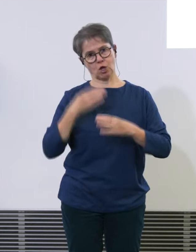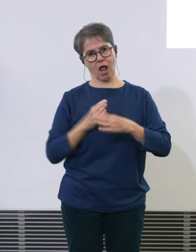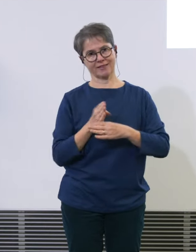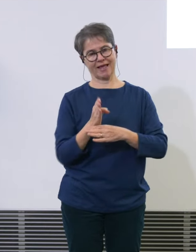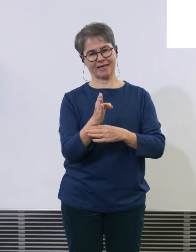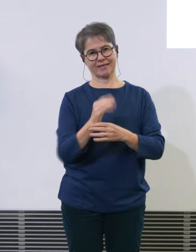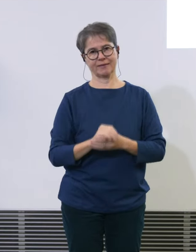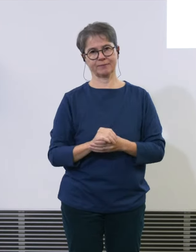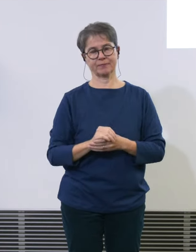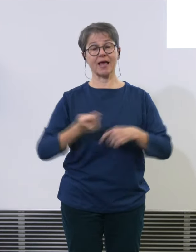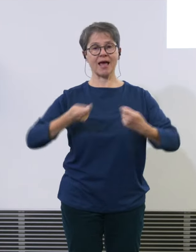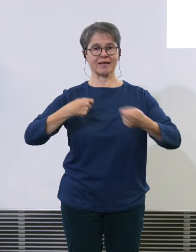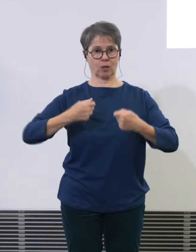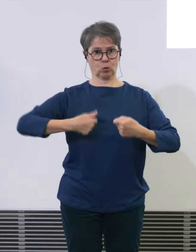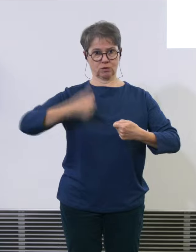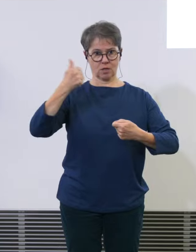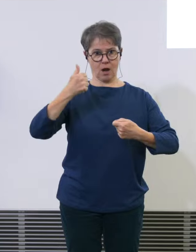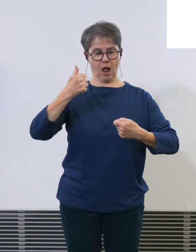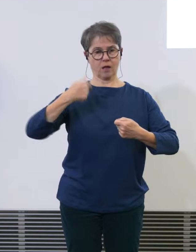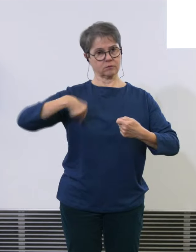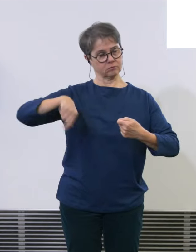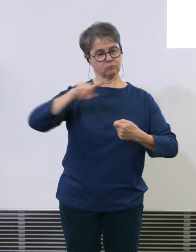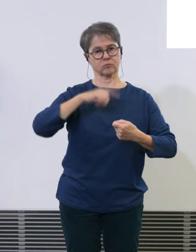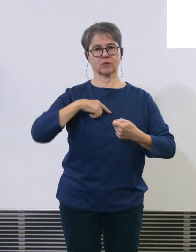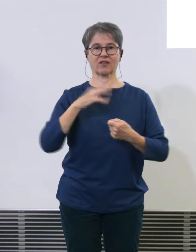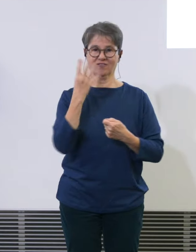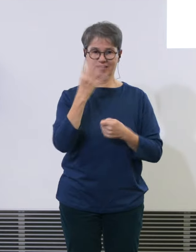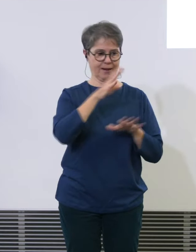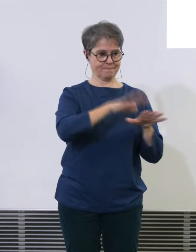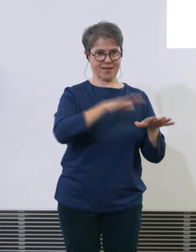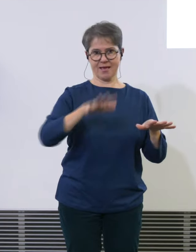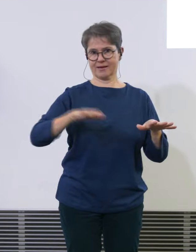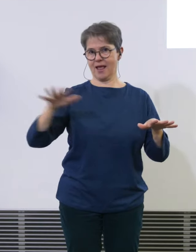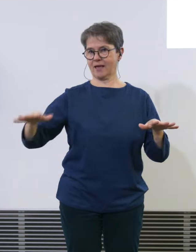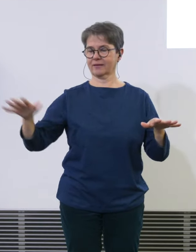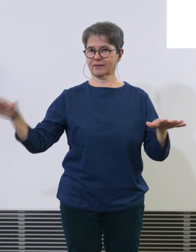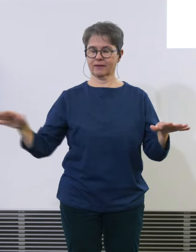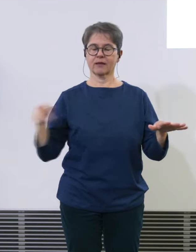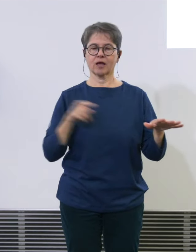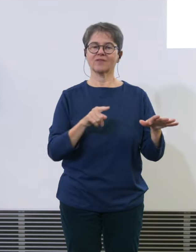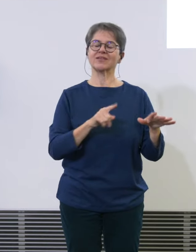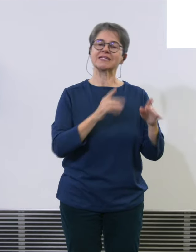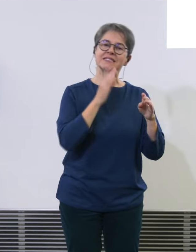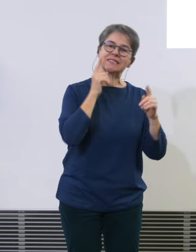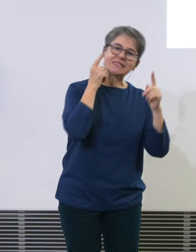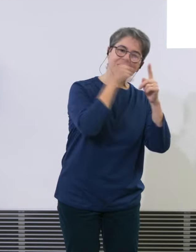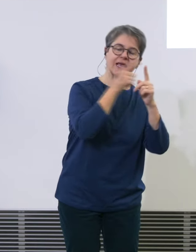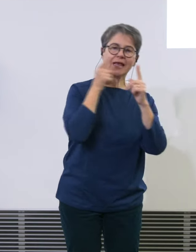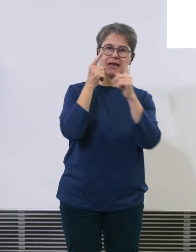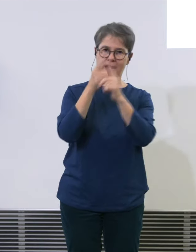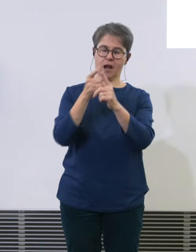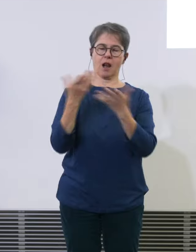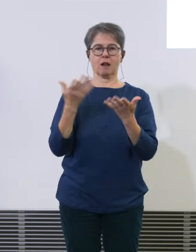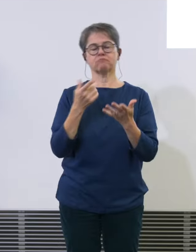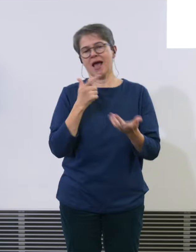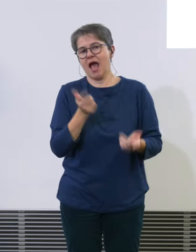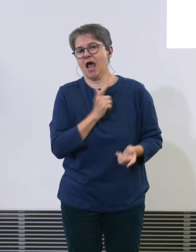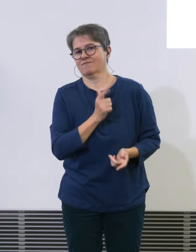für insgesamt vier Bereiche strategische Ziele beziehungsweise Erwartungen vom Kanton Zürich an die Flughafen Zürich